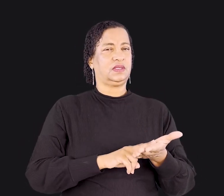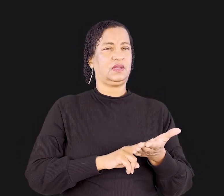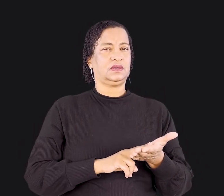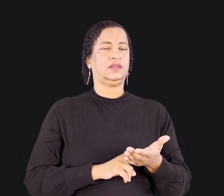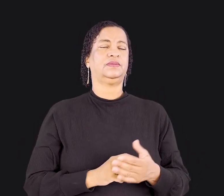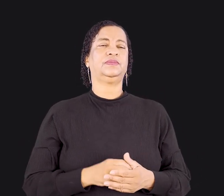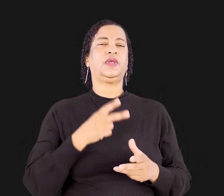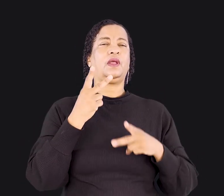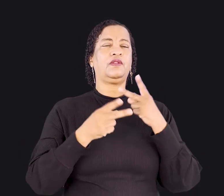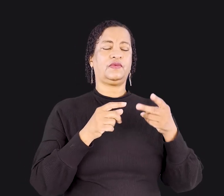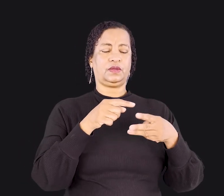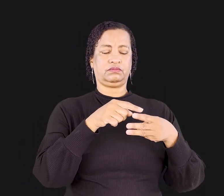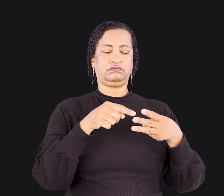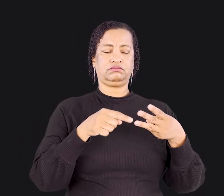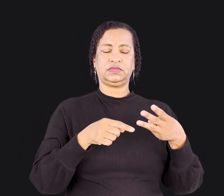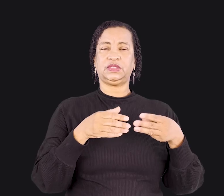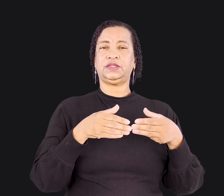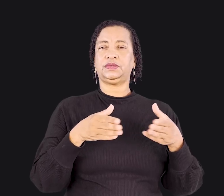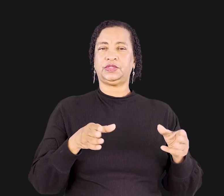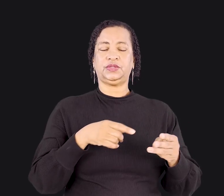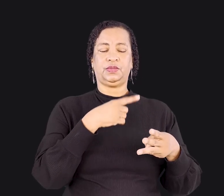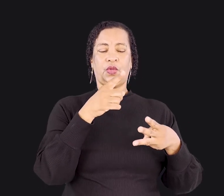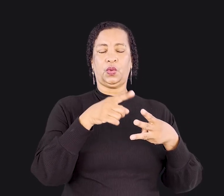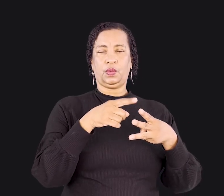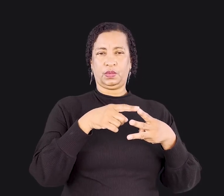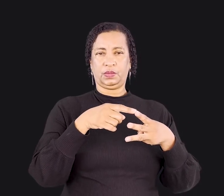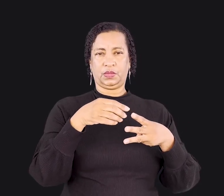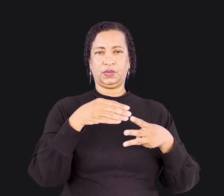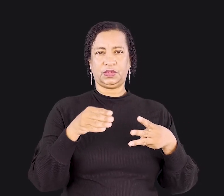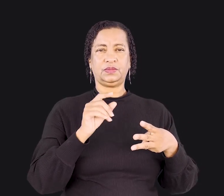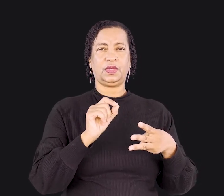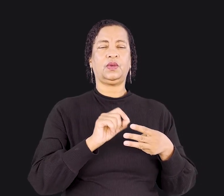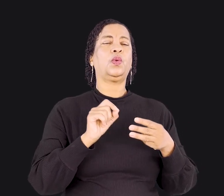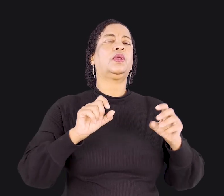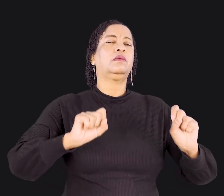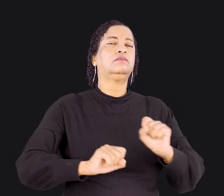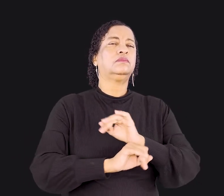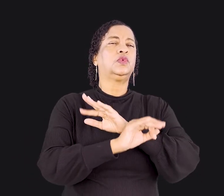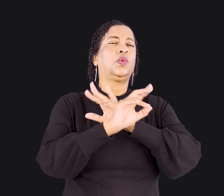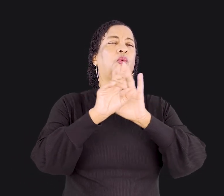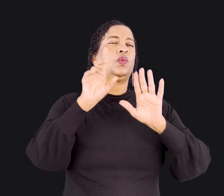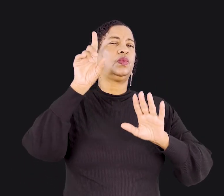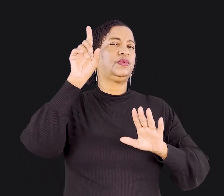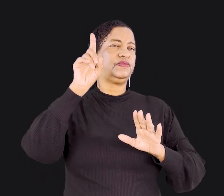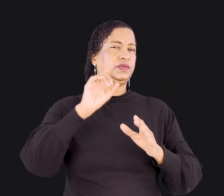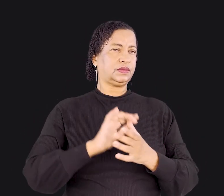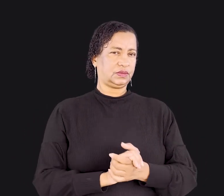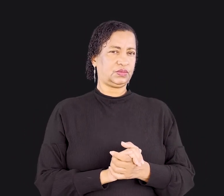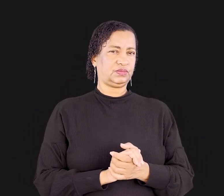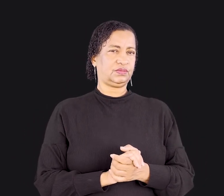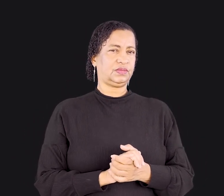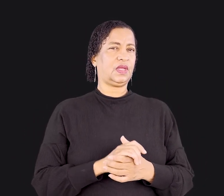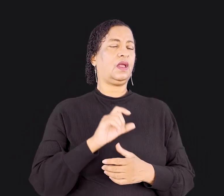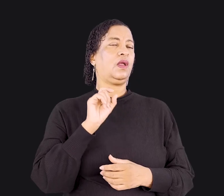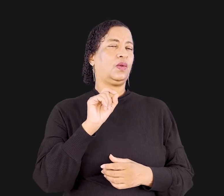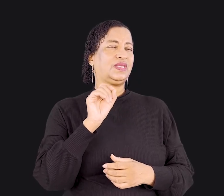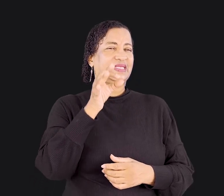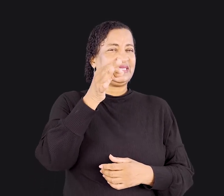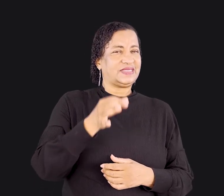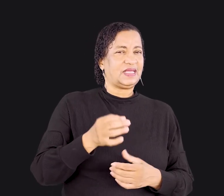estabelece três princípios com os coríntios. O primeiro princípio é o que glorifica a Deus? A questão não é o que é certo